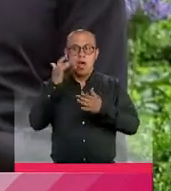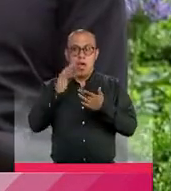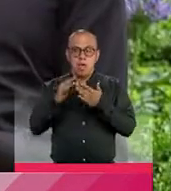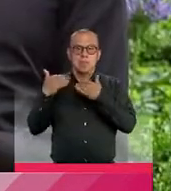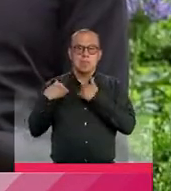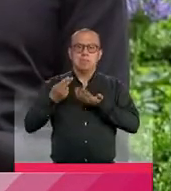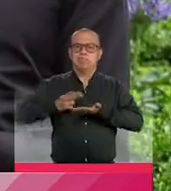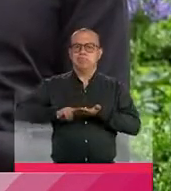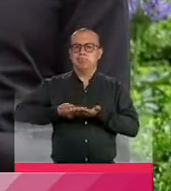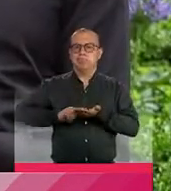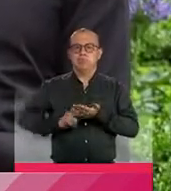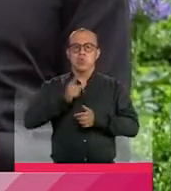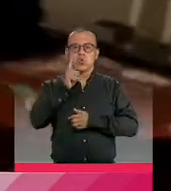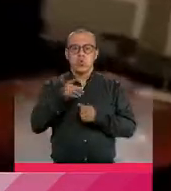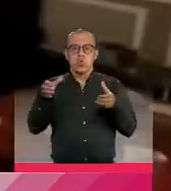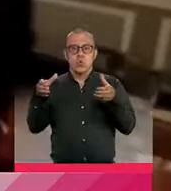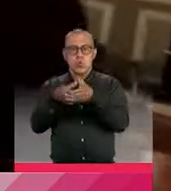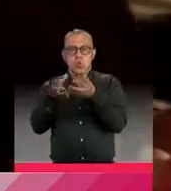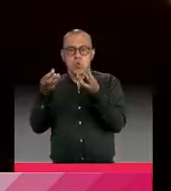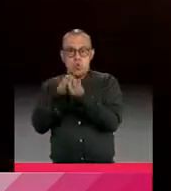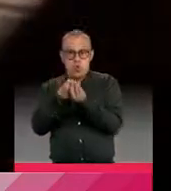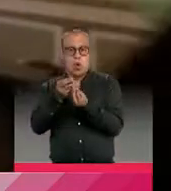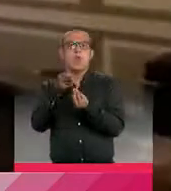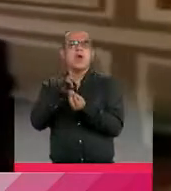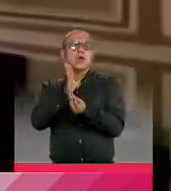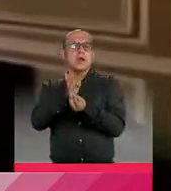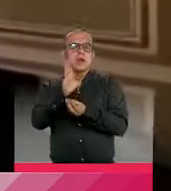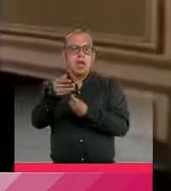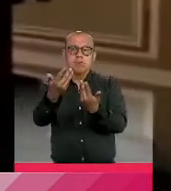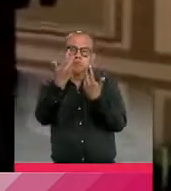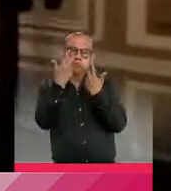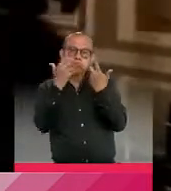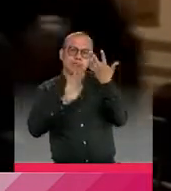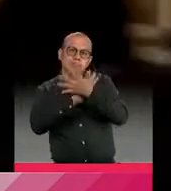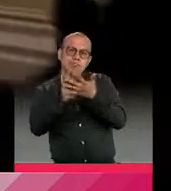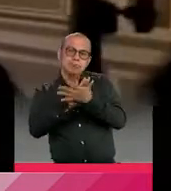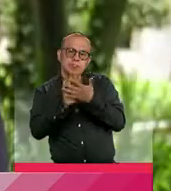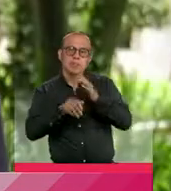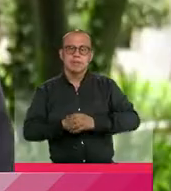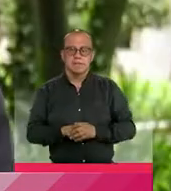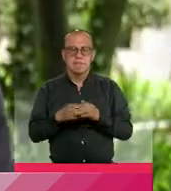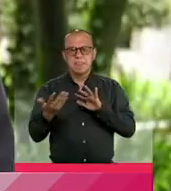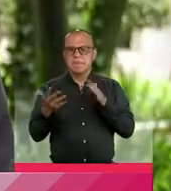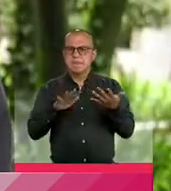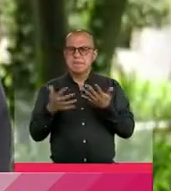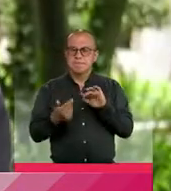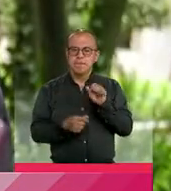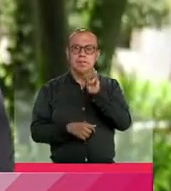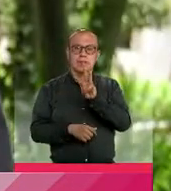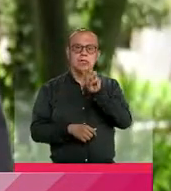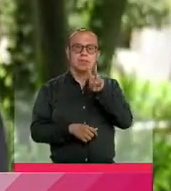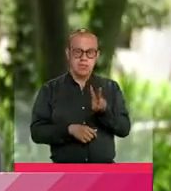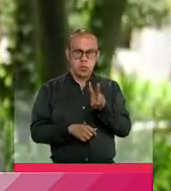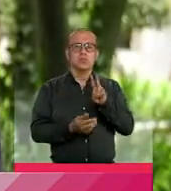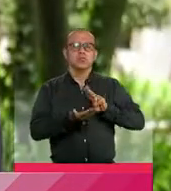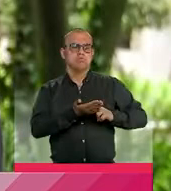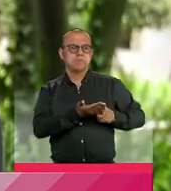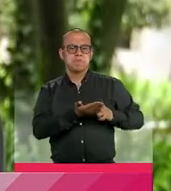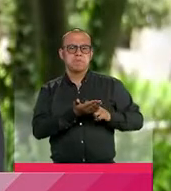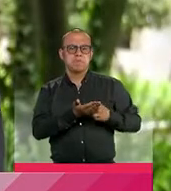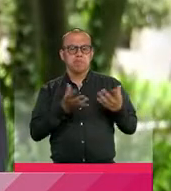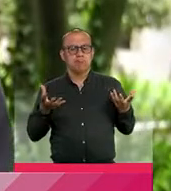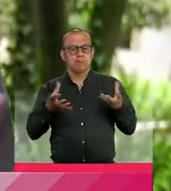convirtió en intérprete debido a un grupo religioso en el que enseñaban esta lengua. Junto con aproximadamente 32 intérpretes,